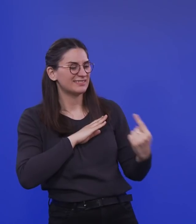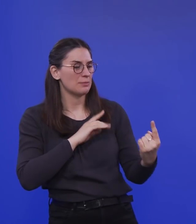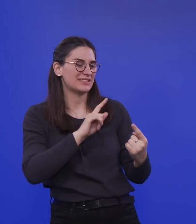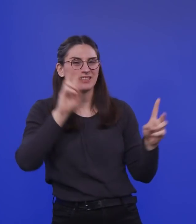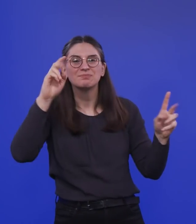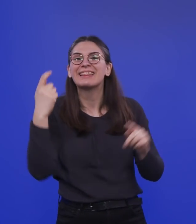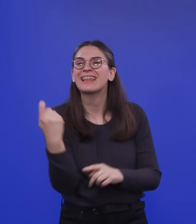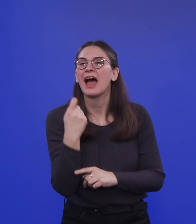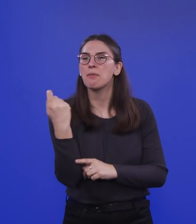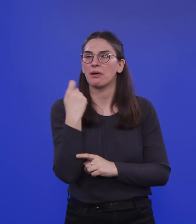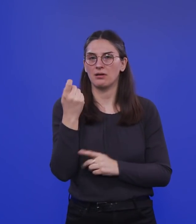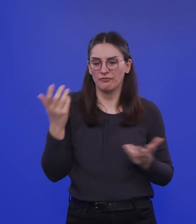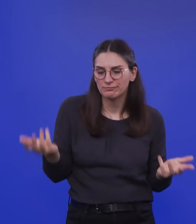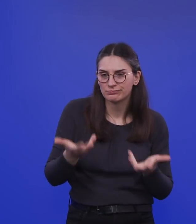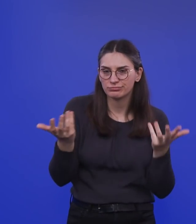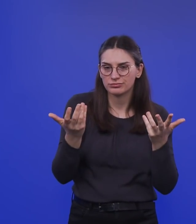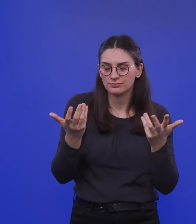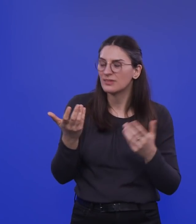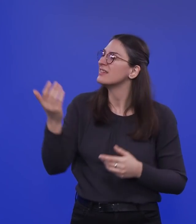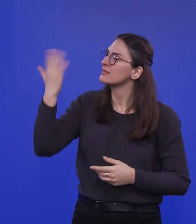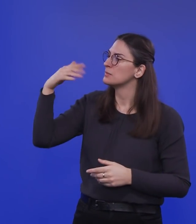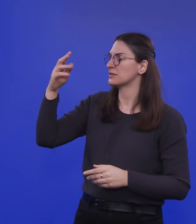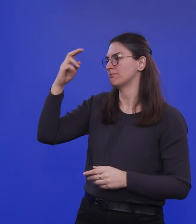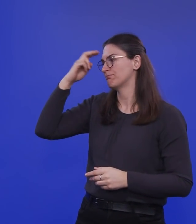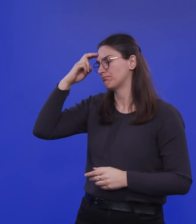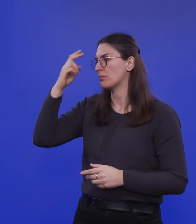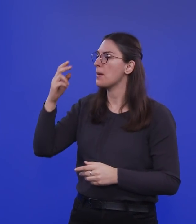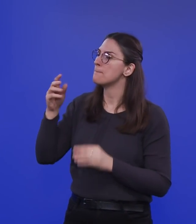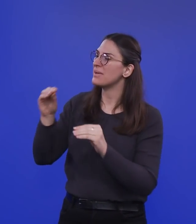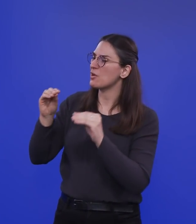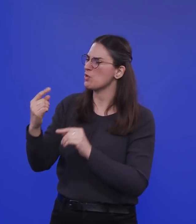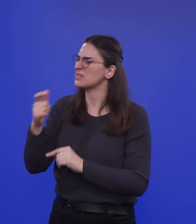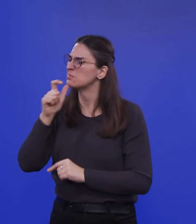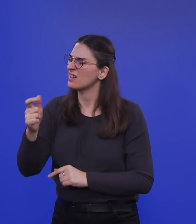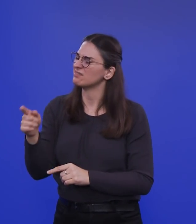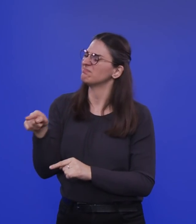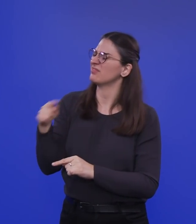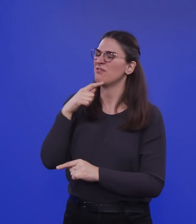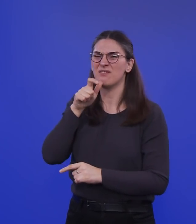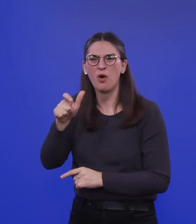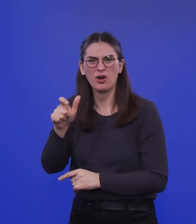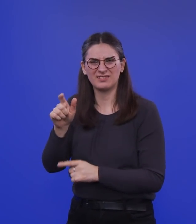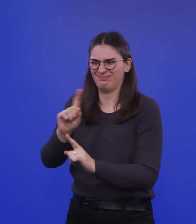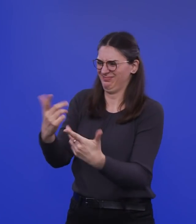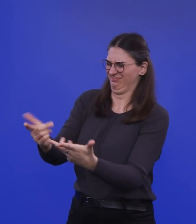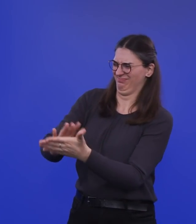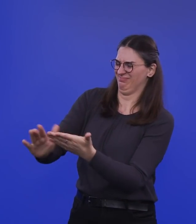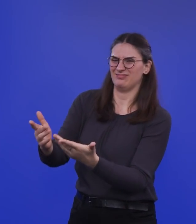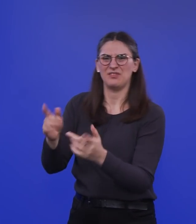Da hat ein kluger Pädagoge auf Twitter kürzlich zugeschrieben, das wäre für ihn eigentlich das Unwort des Jahres gewesen, weil es diese Diskussion so verhärtet und darum